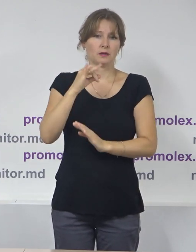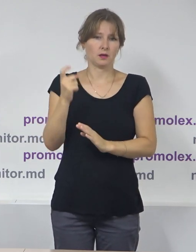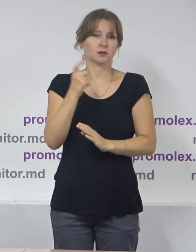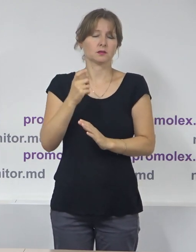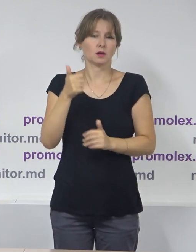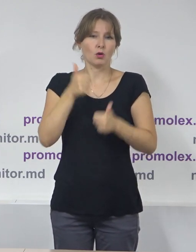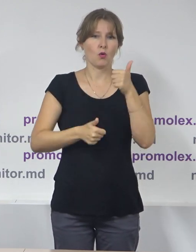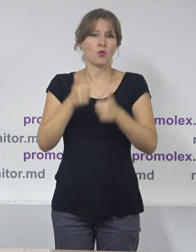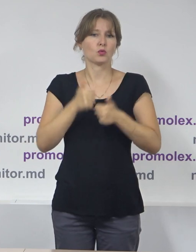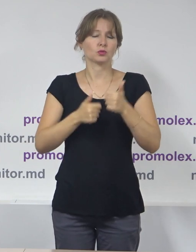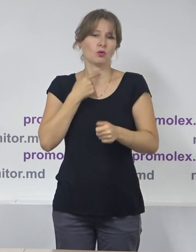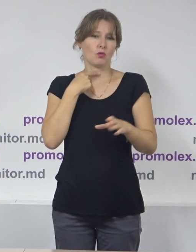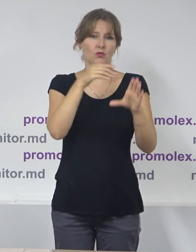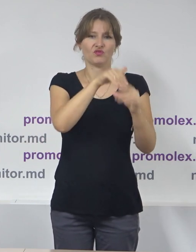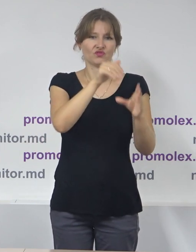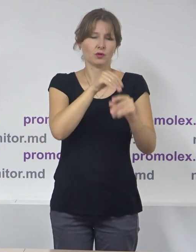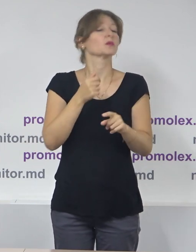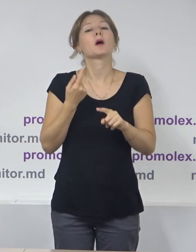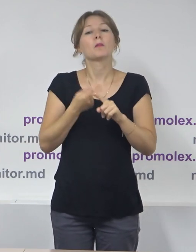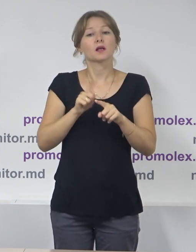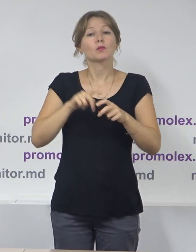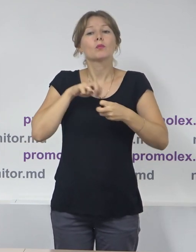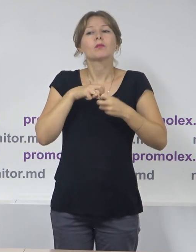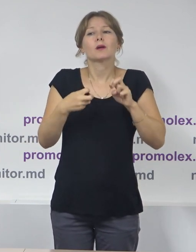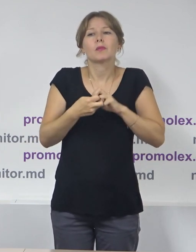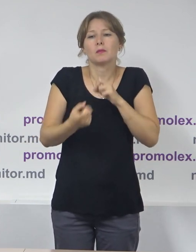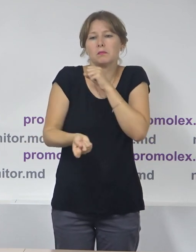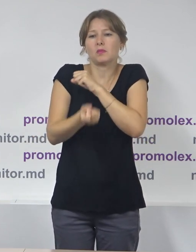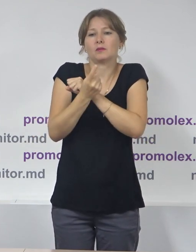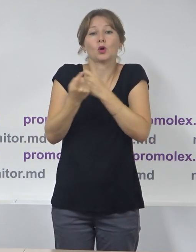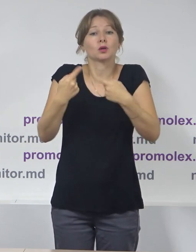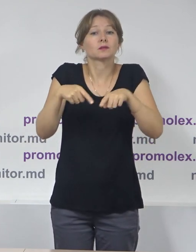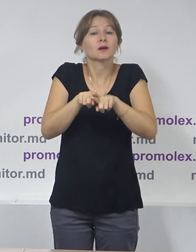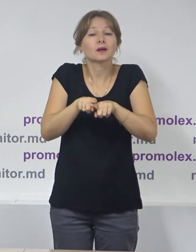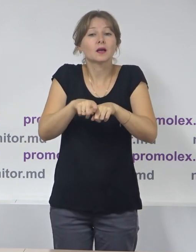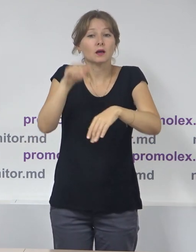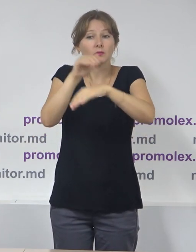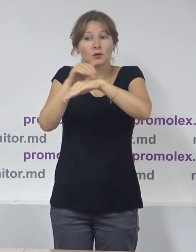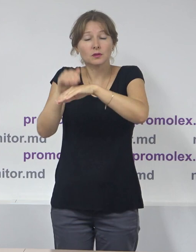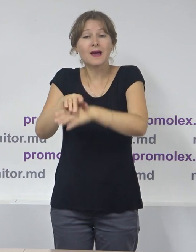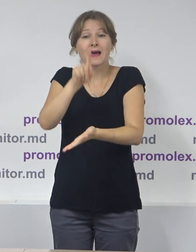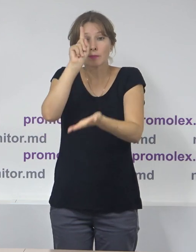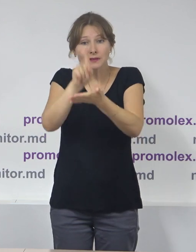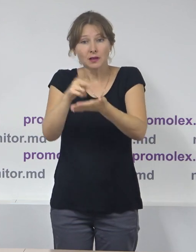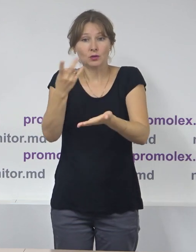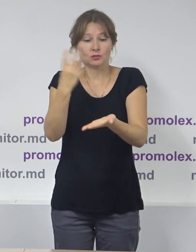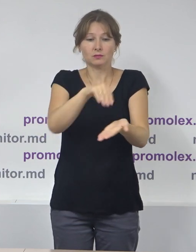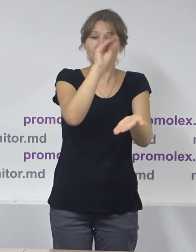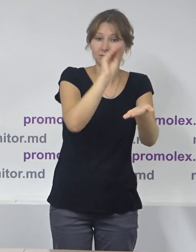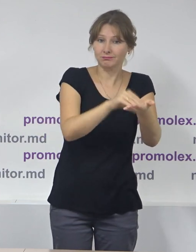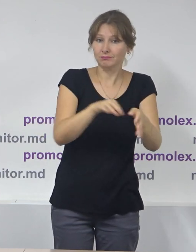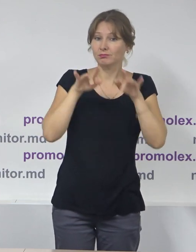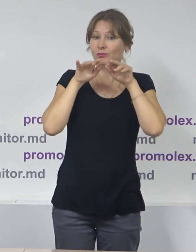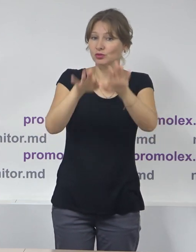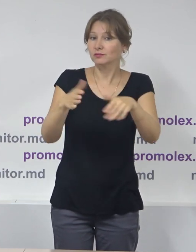Problema care noi o vedem aici constă în faptul că astfel de fapte ar trebui constatate într-un proces